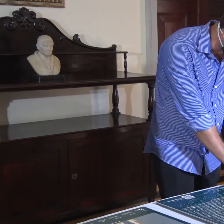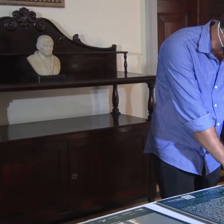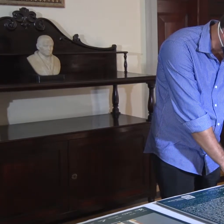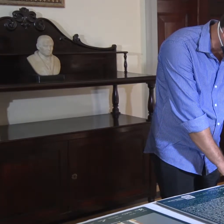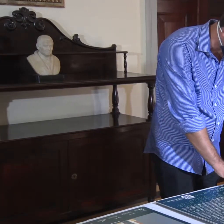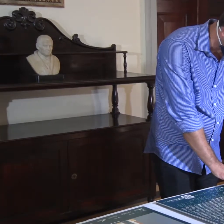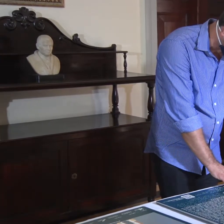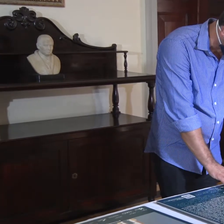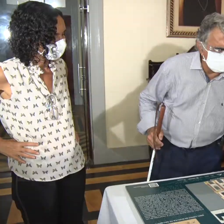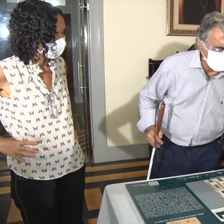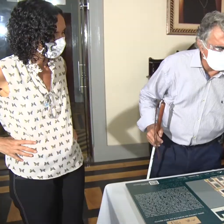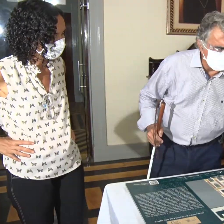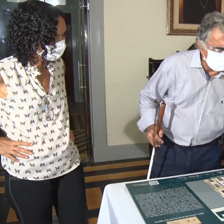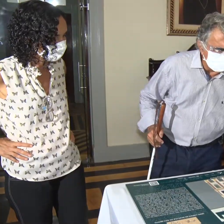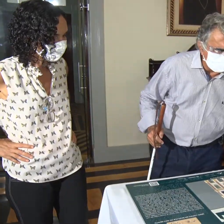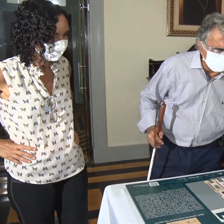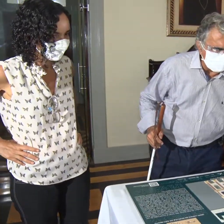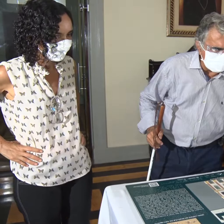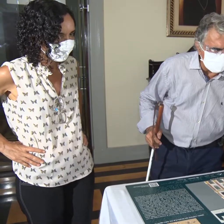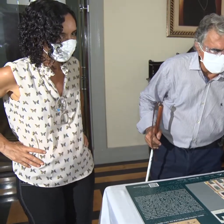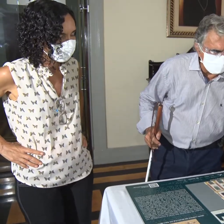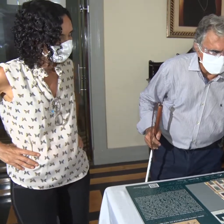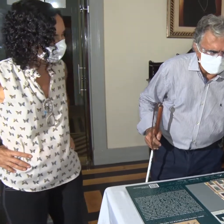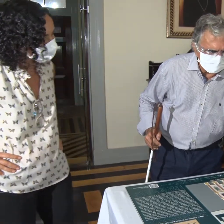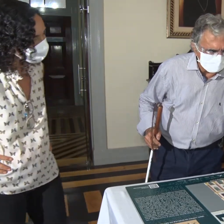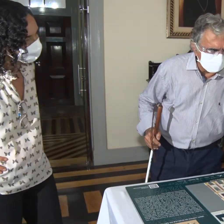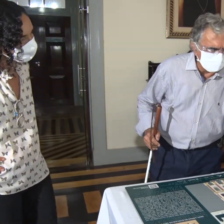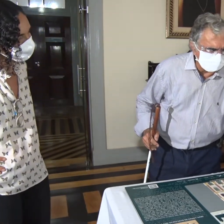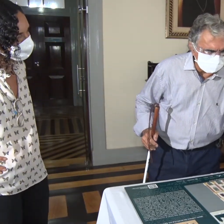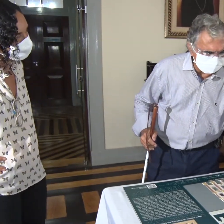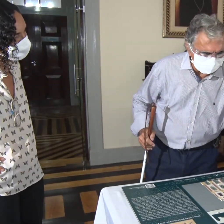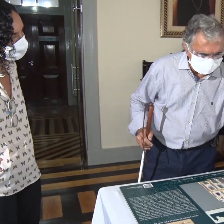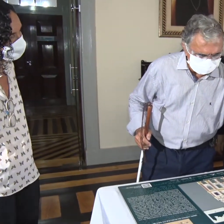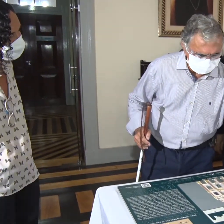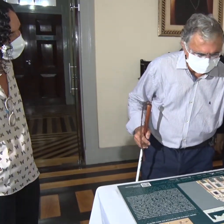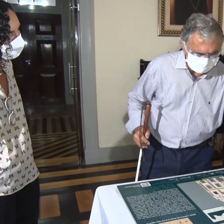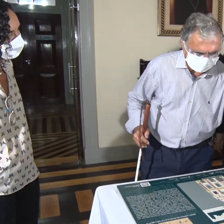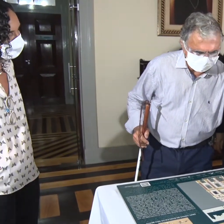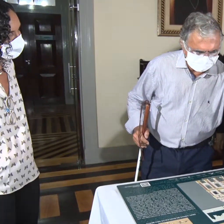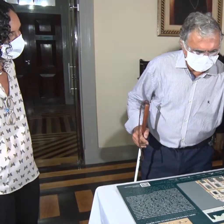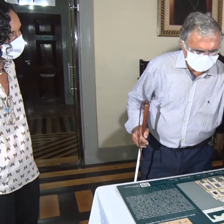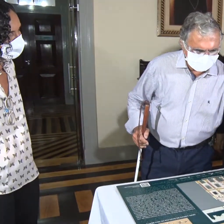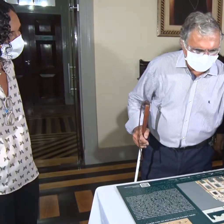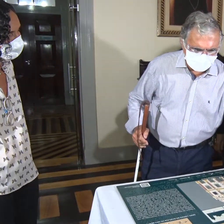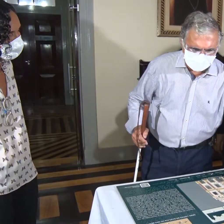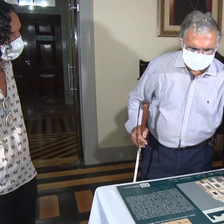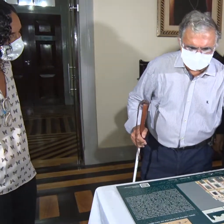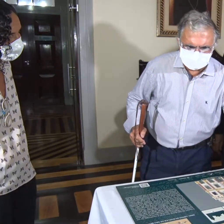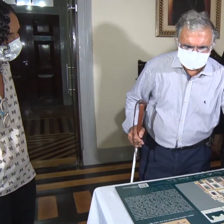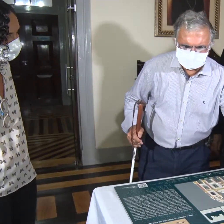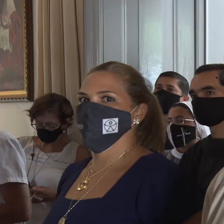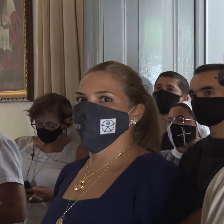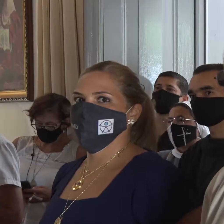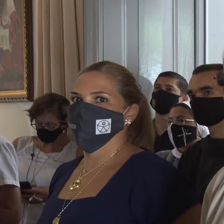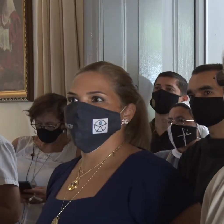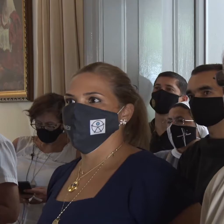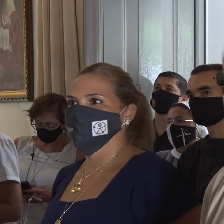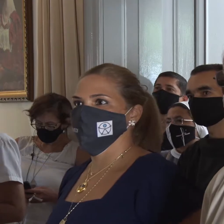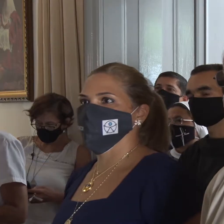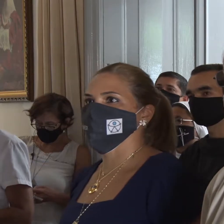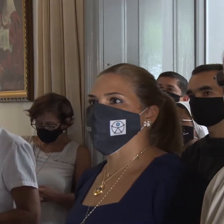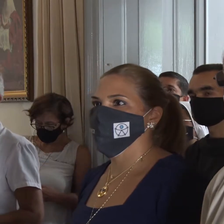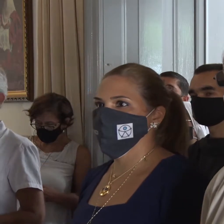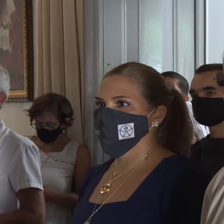imitado no país. Inclusivo como o Evangelho, toca o coração de muita gente que precisa dessa